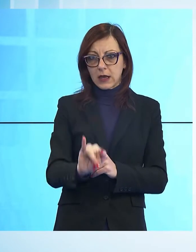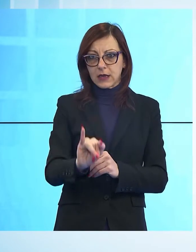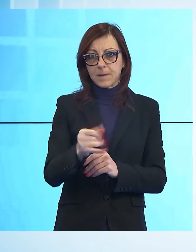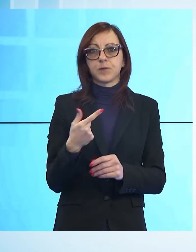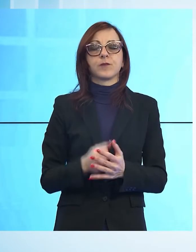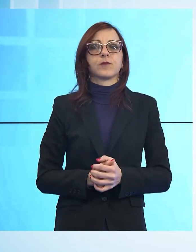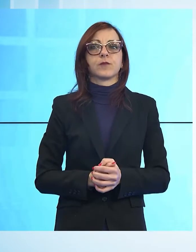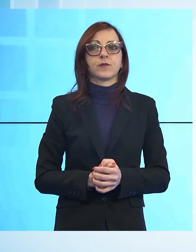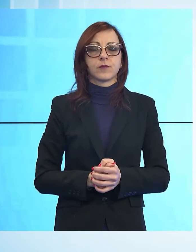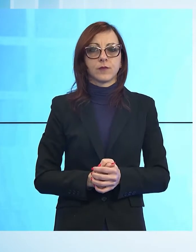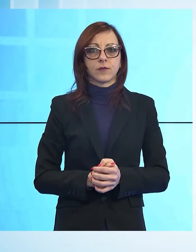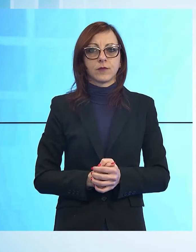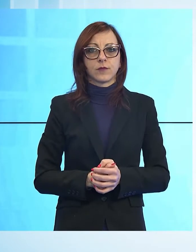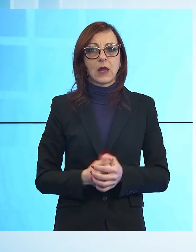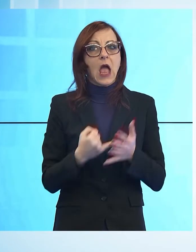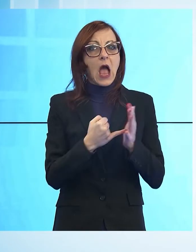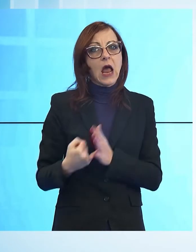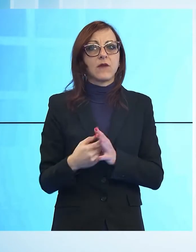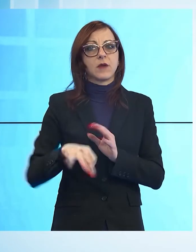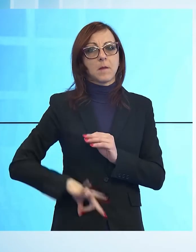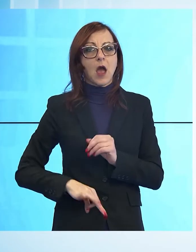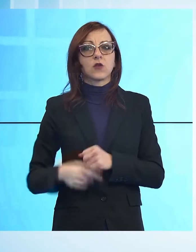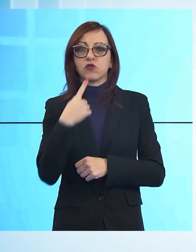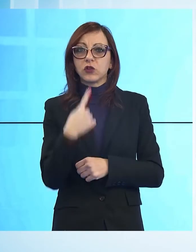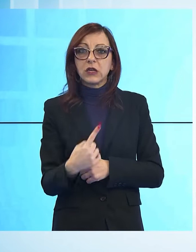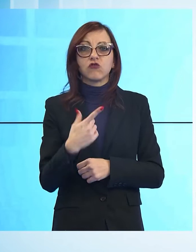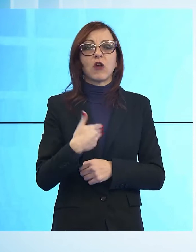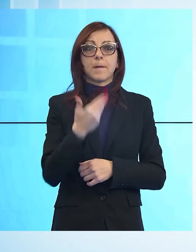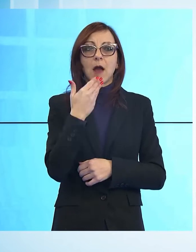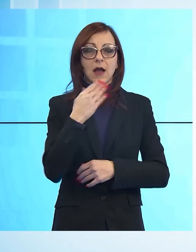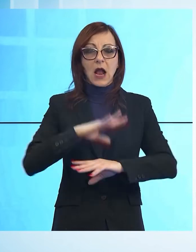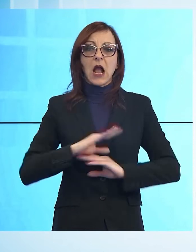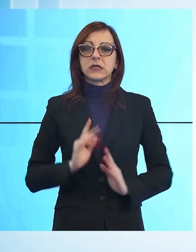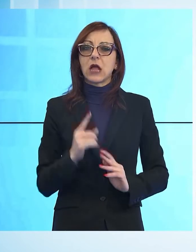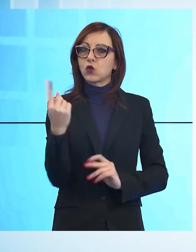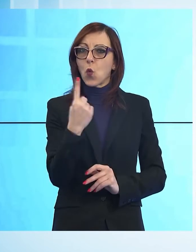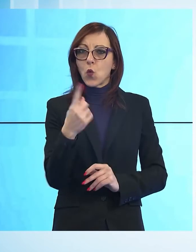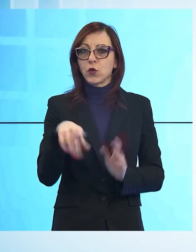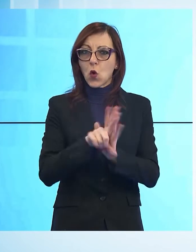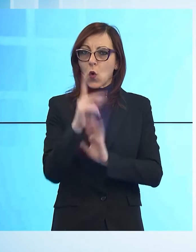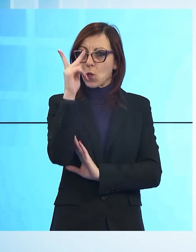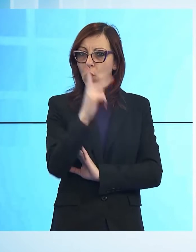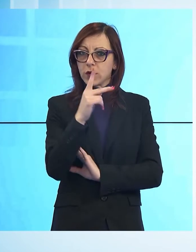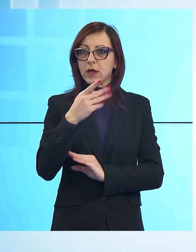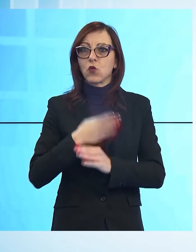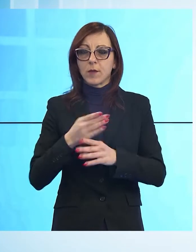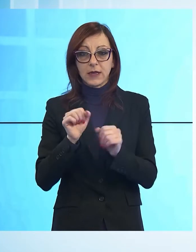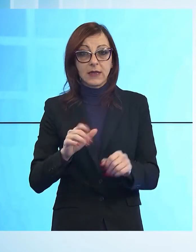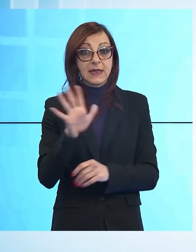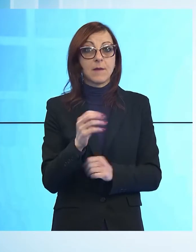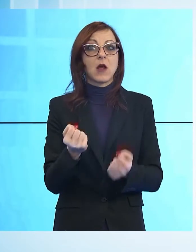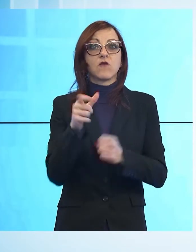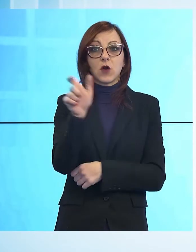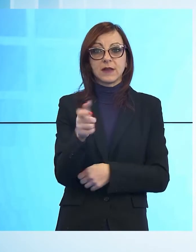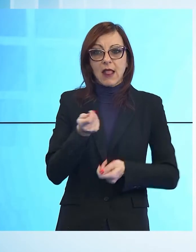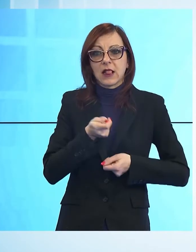centrodestra nell'esprimere una candidatura unitaria per il comune di Lucca e la possibilità che Forza Italia stia spingendo per una candidatura del sindaco